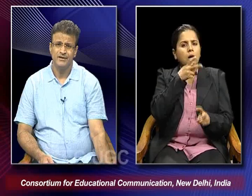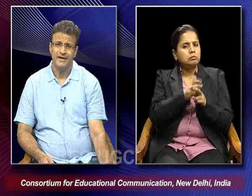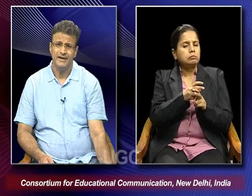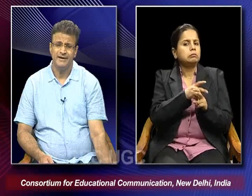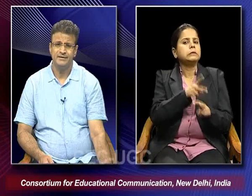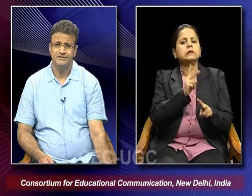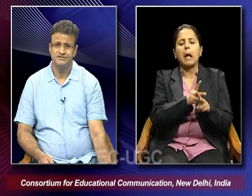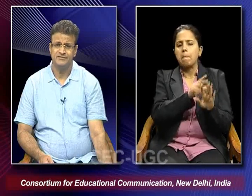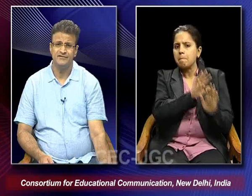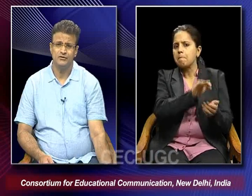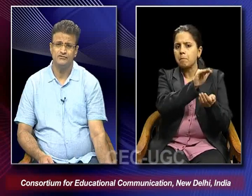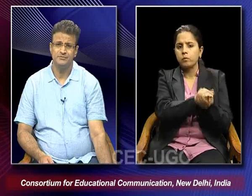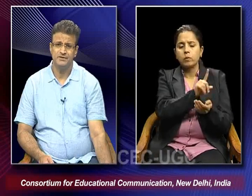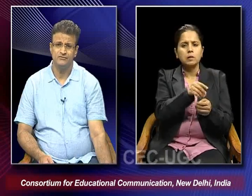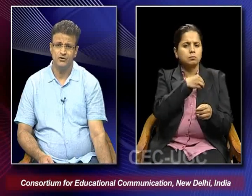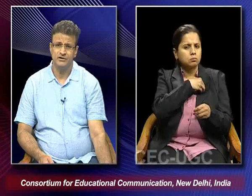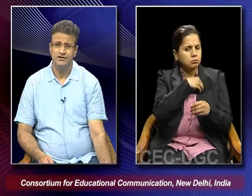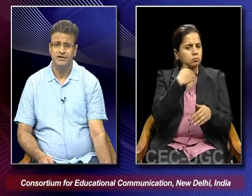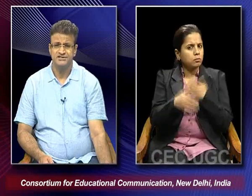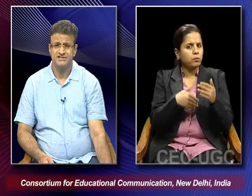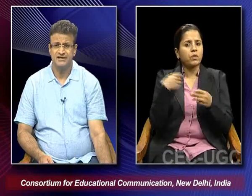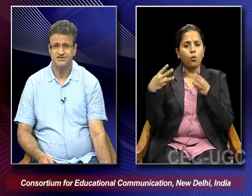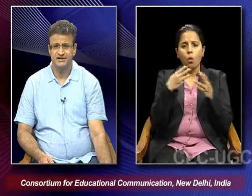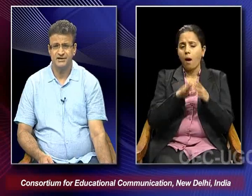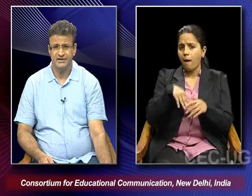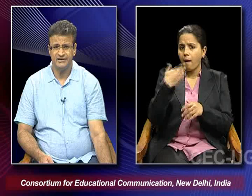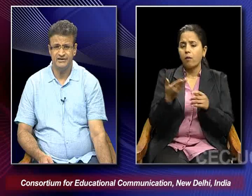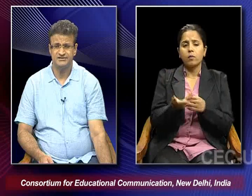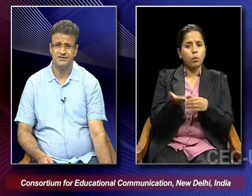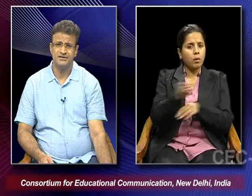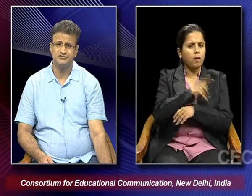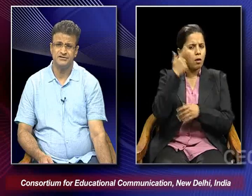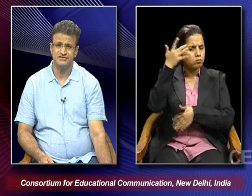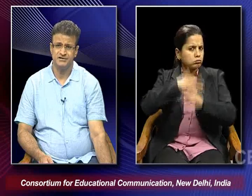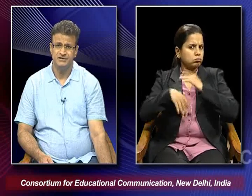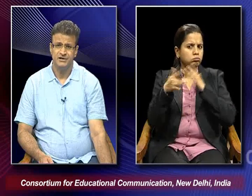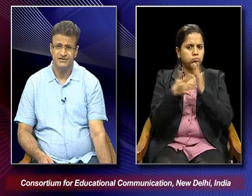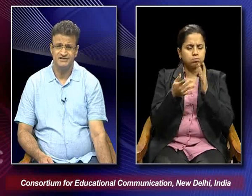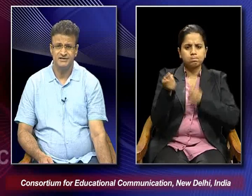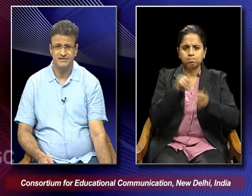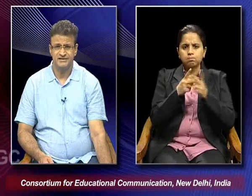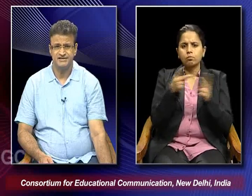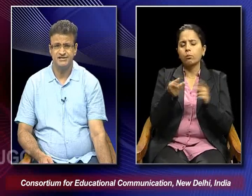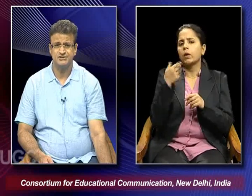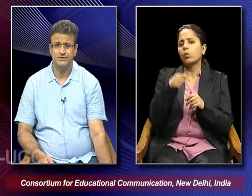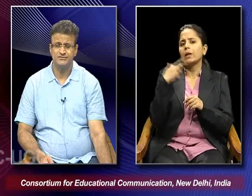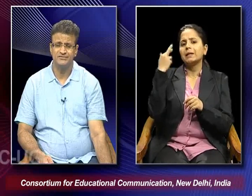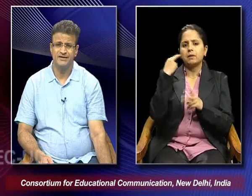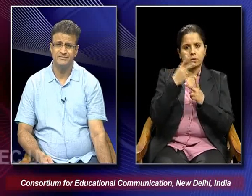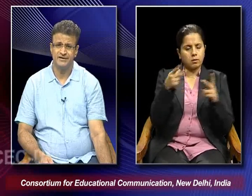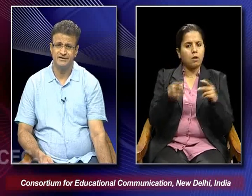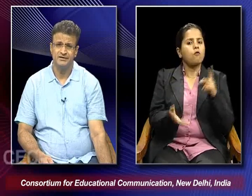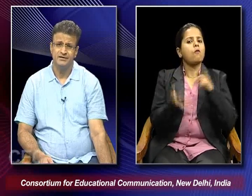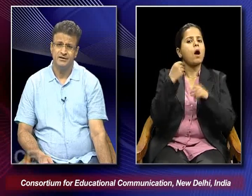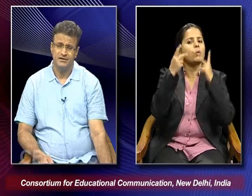and the survival of the pre-war stylistic techniques that was another reason in that sense where we